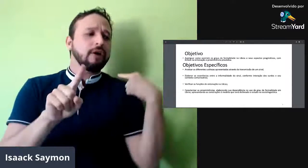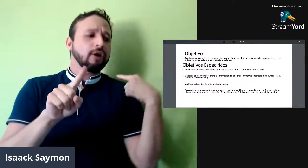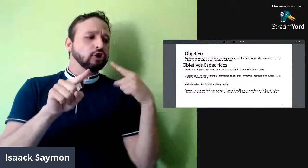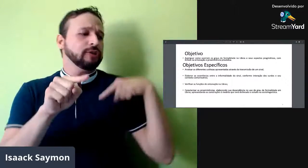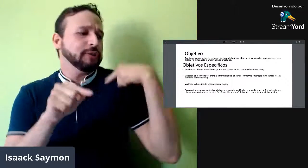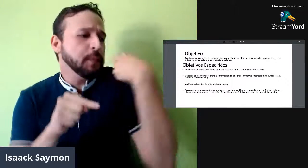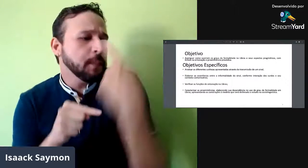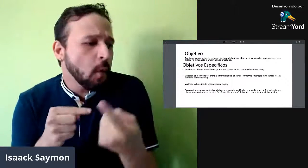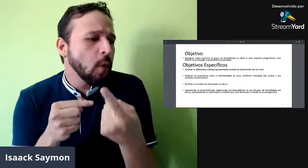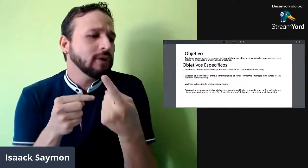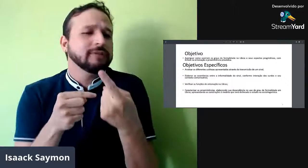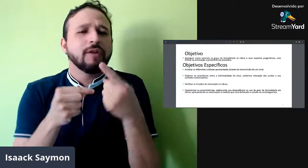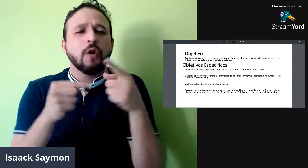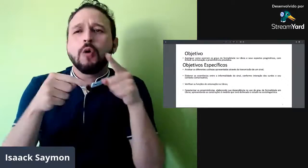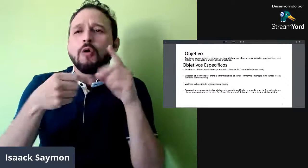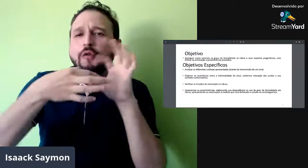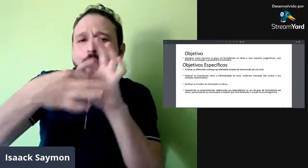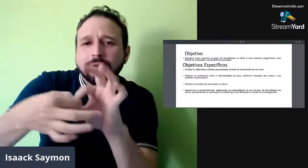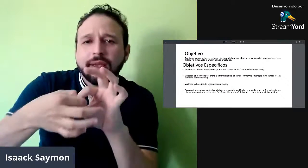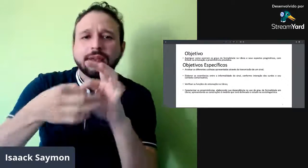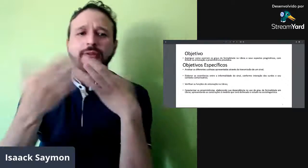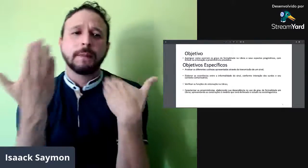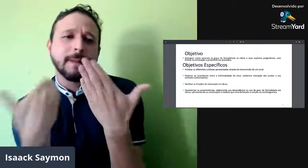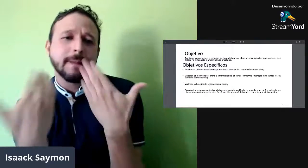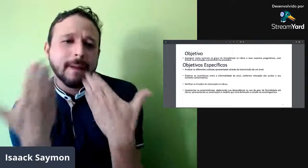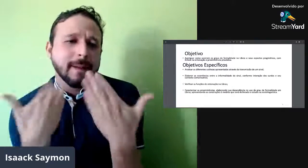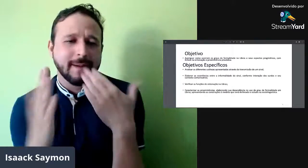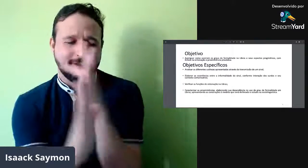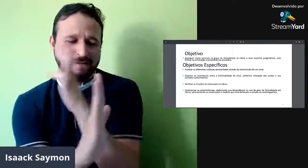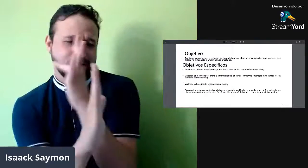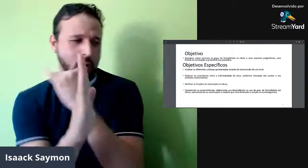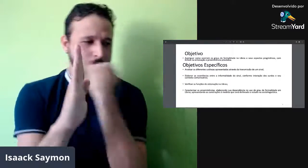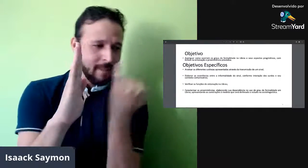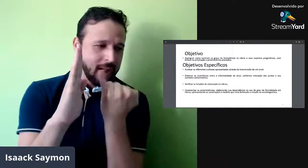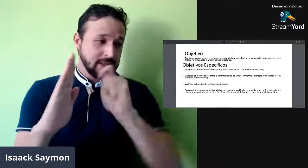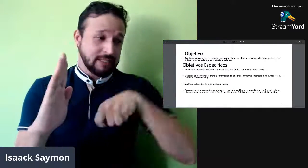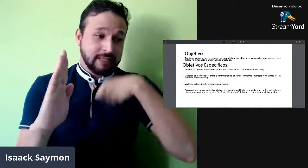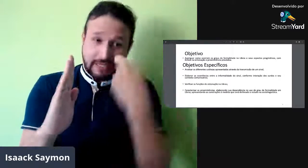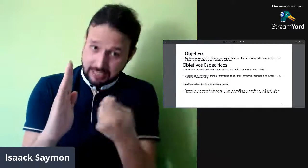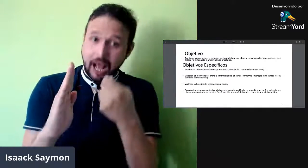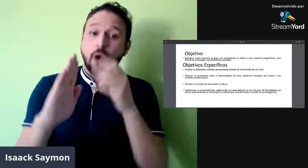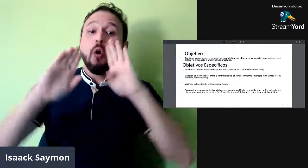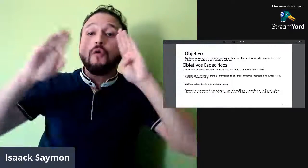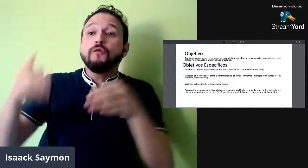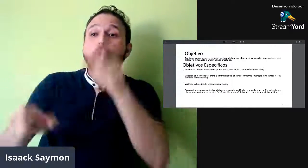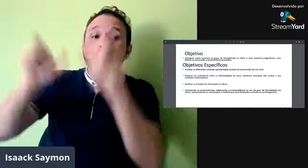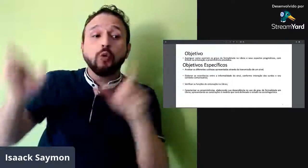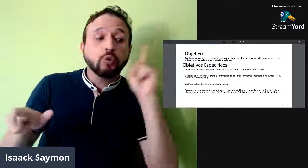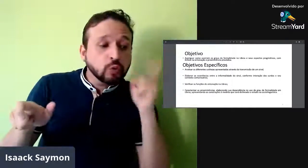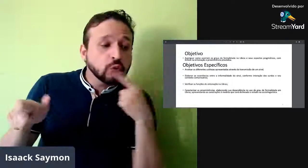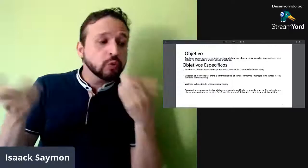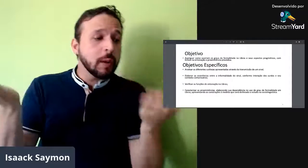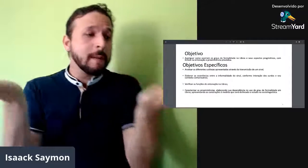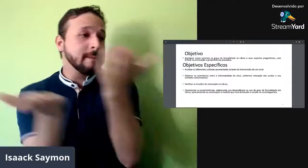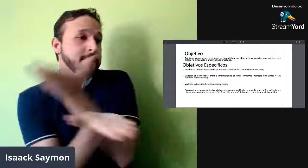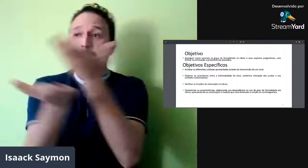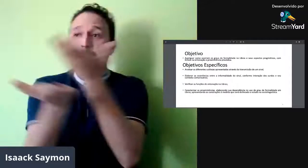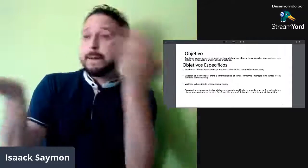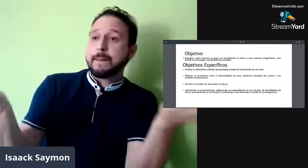como funciona essa informalidade do sinal nos contextos de comunicação, né? Qual a formalidade e